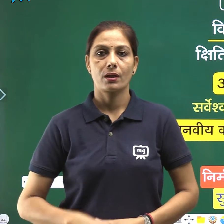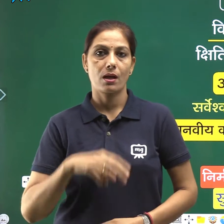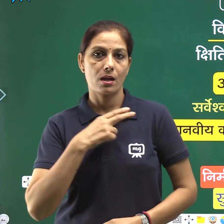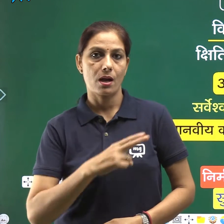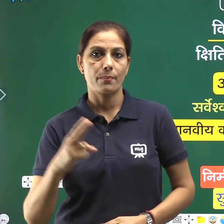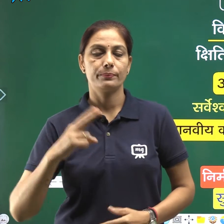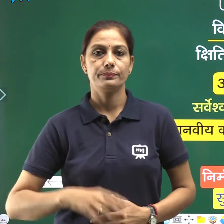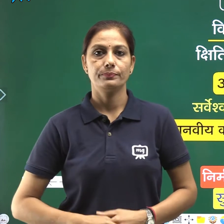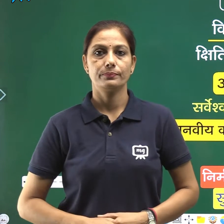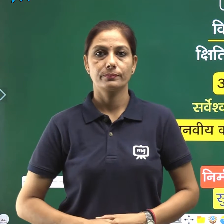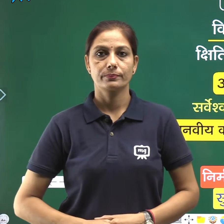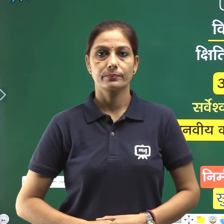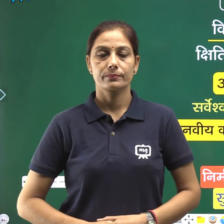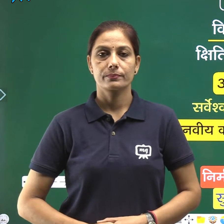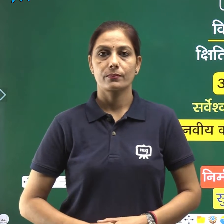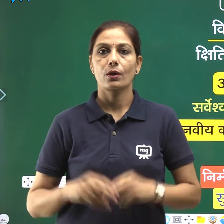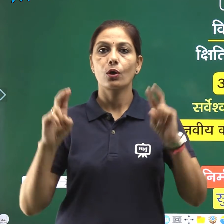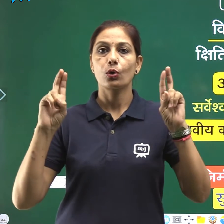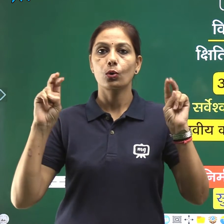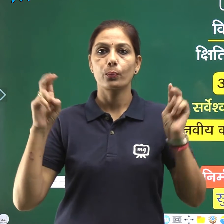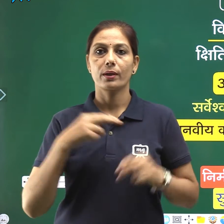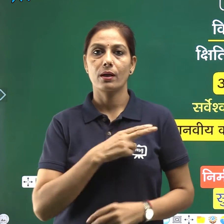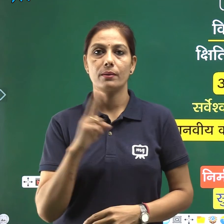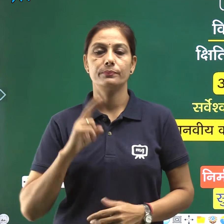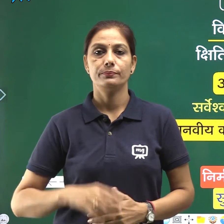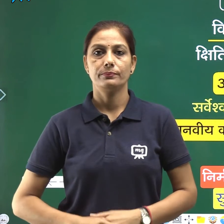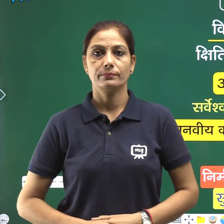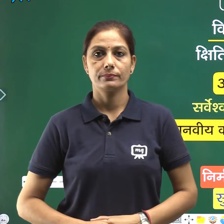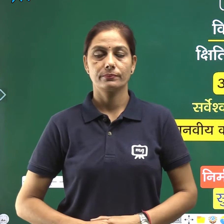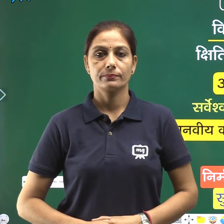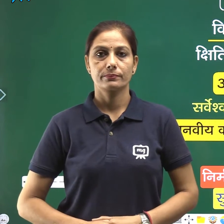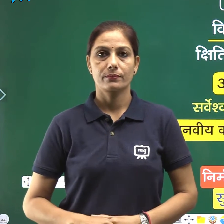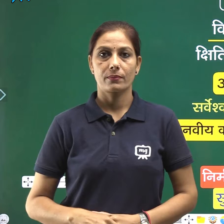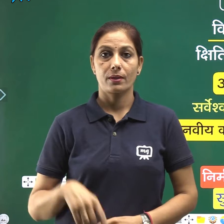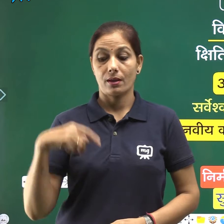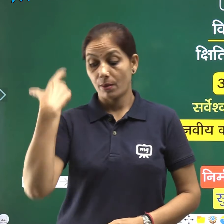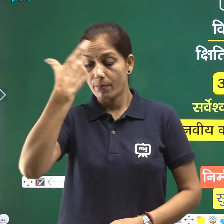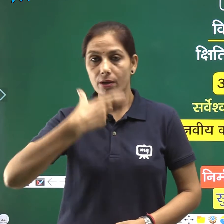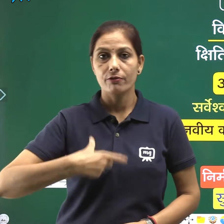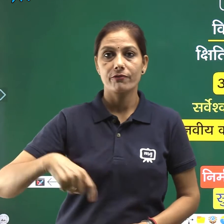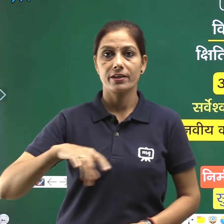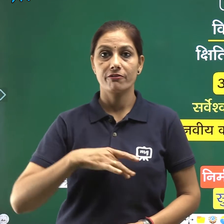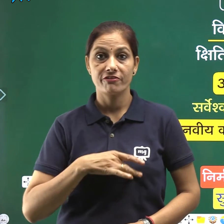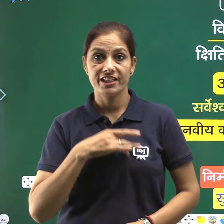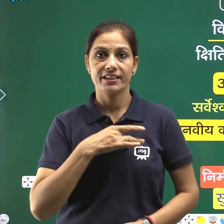दयाल सक्षेना अध्याई का नाम मानविय करोना की